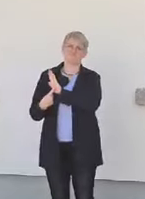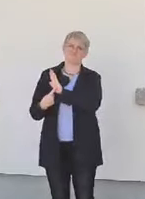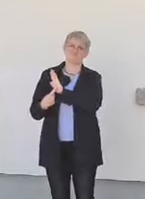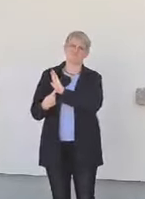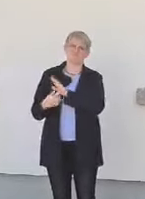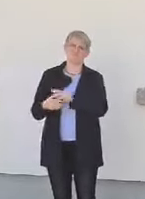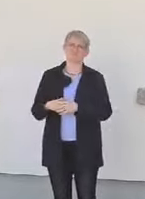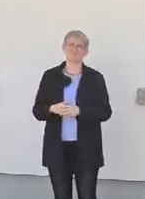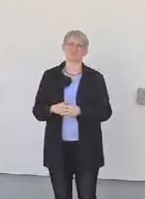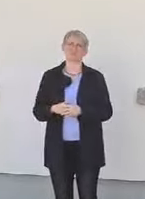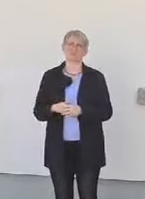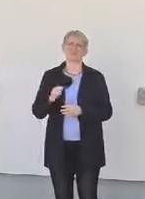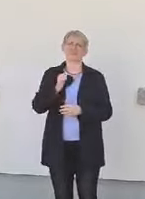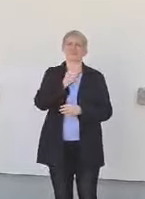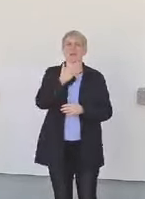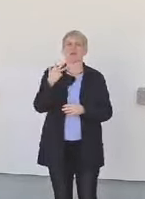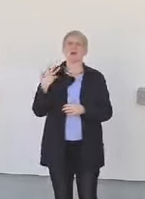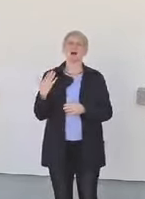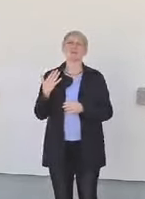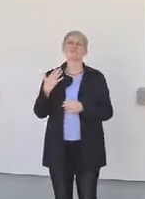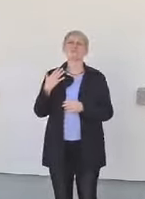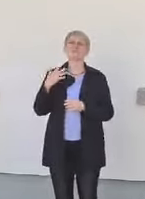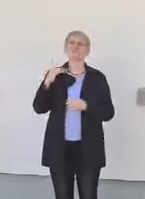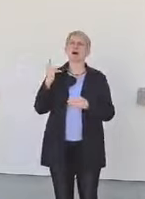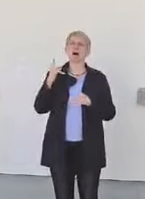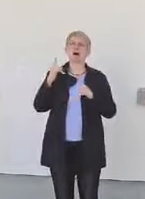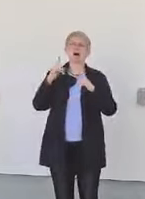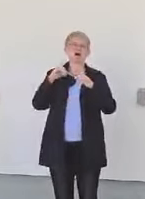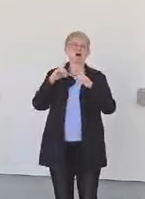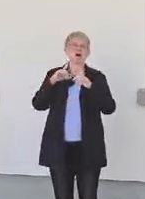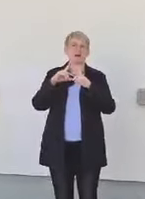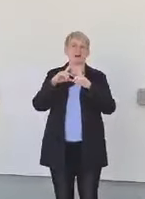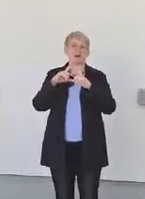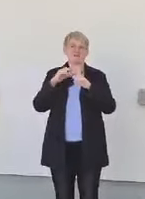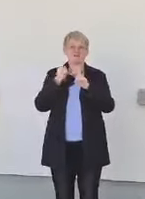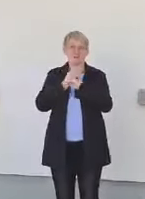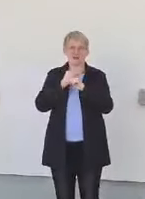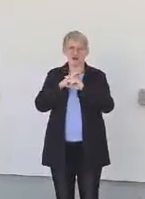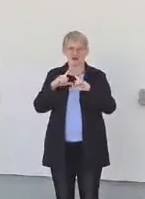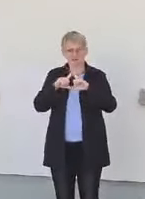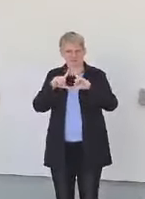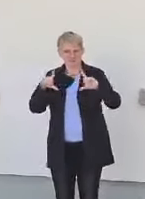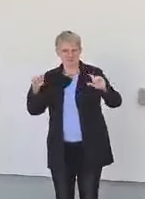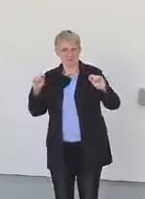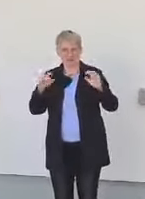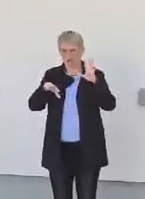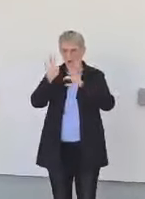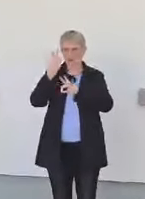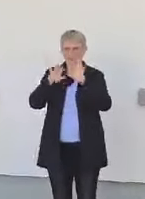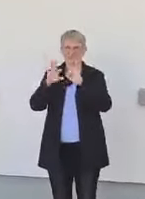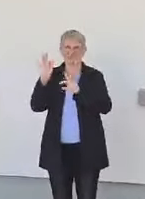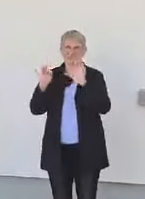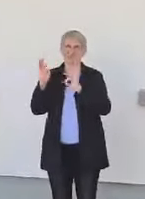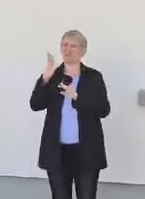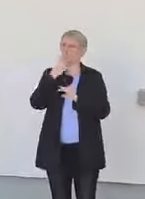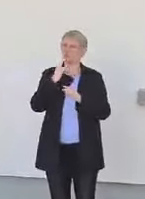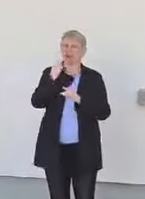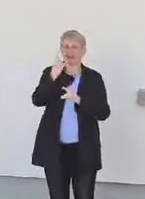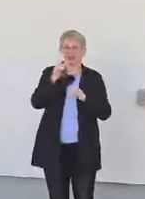ein paar Werke rausgesucht. Ich habe ein Bild jetzt, was ich gerne zeigen möchte aus der